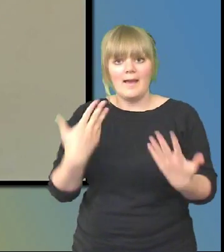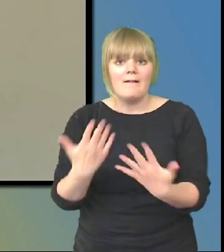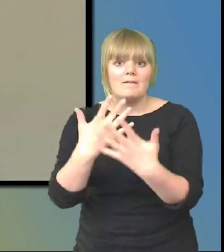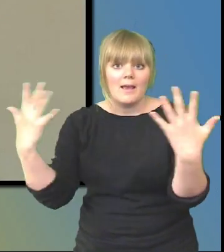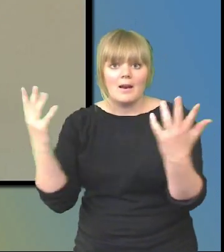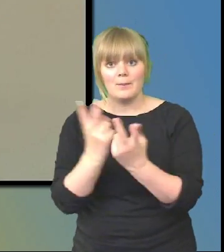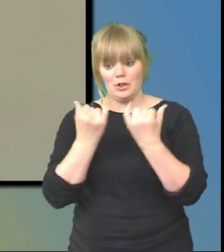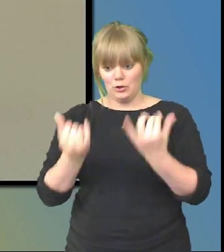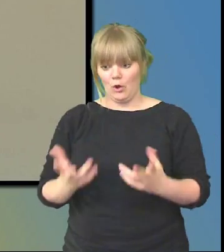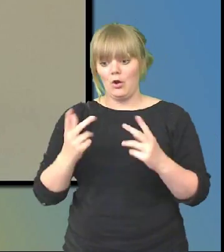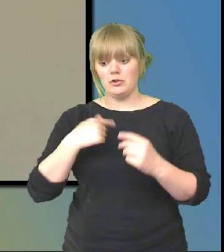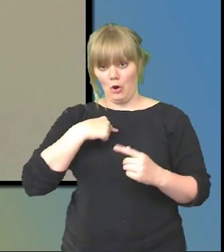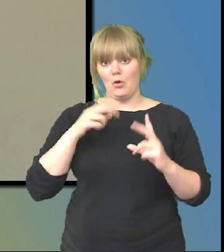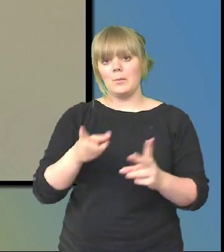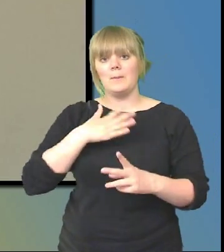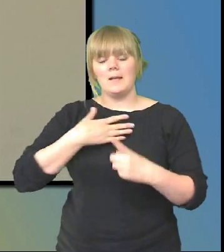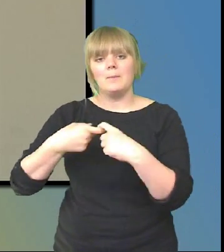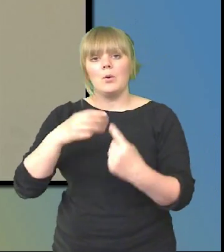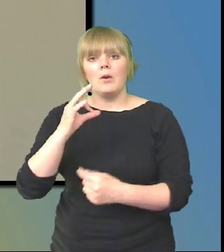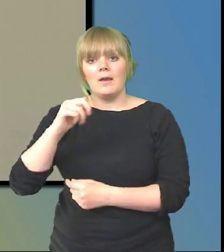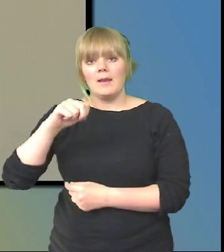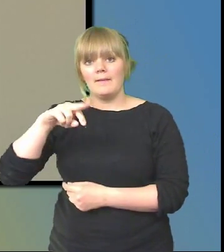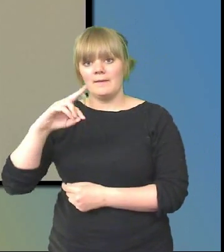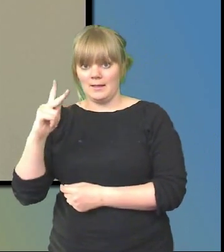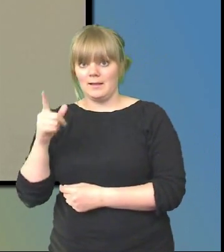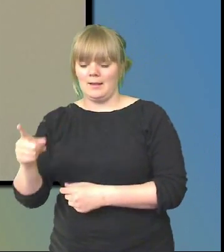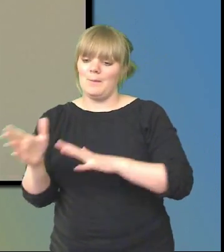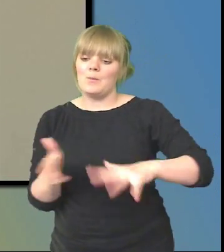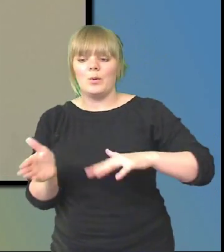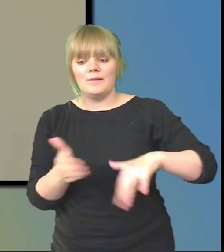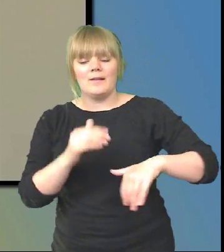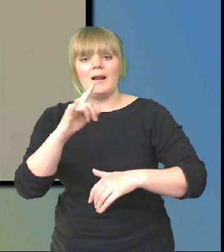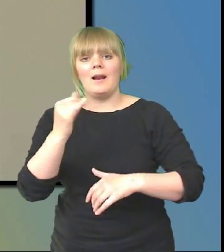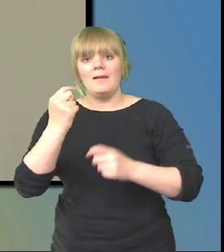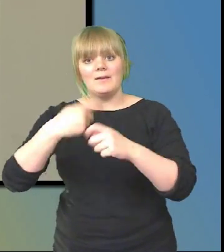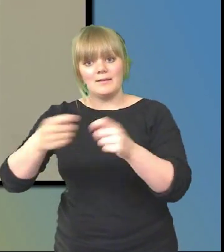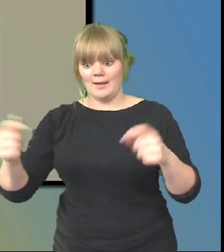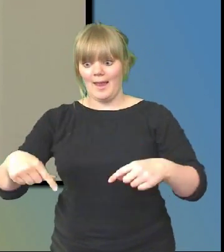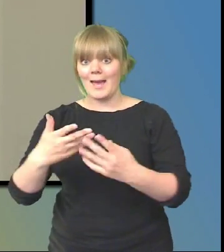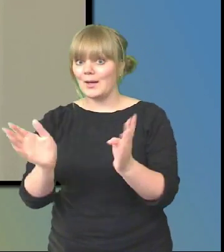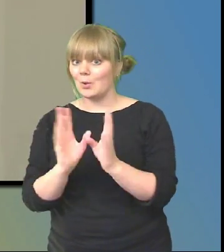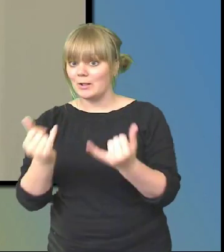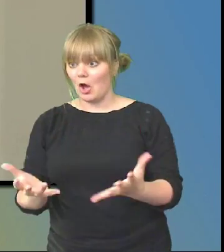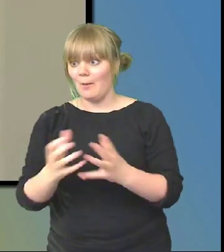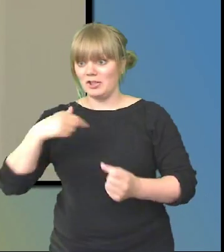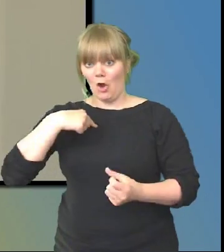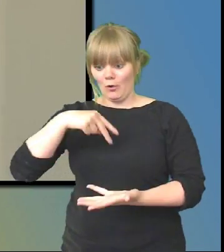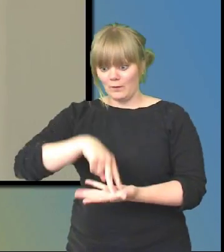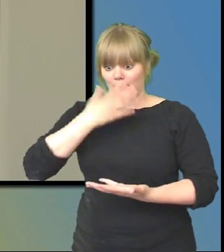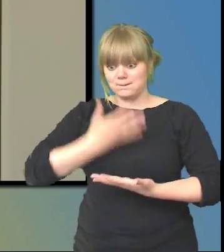bror Henrik då som producerar själva livesändningen här i rummet. Men eftersom jag står här och pratar nu så behövde vi hjälp, så då fick vi hjälp